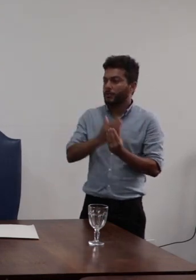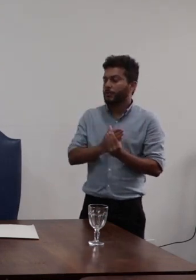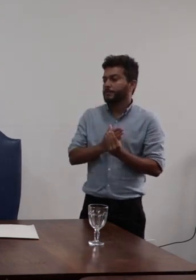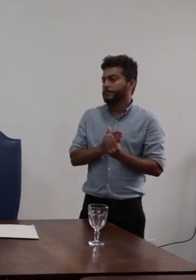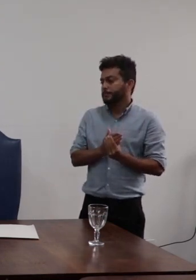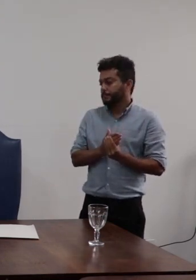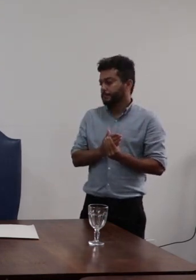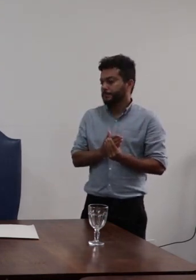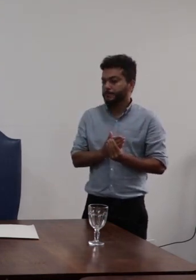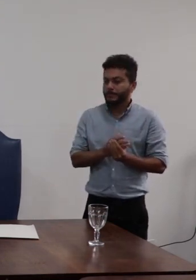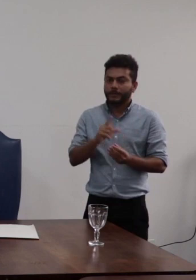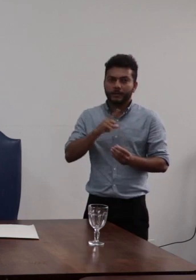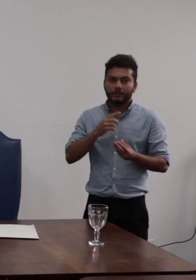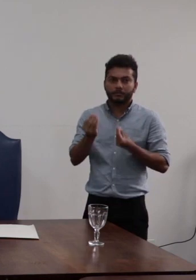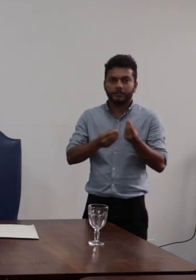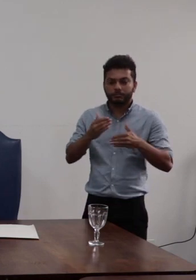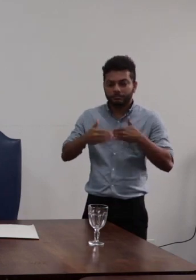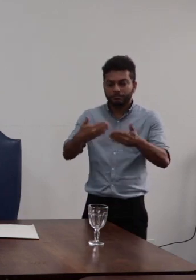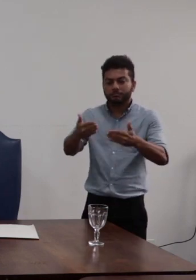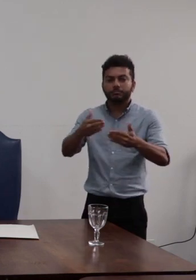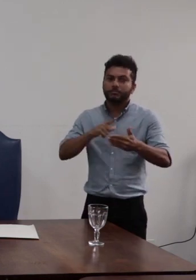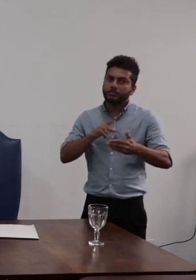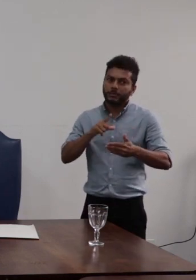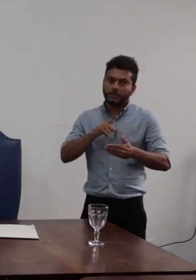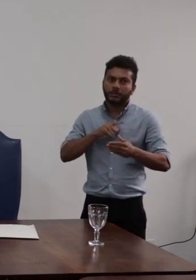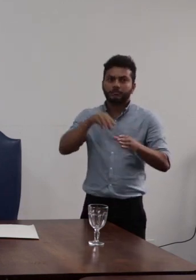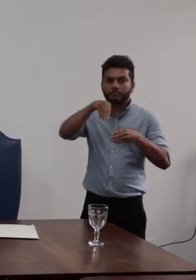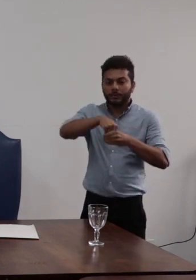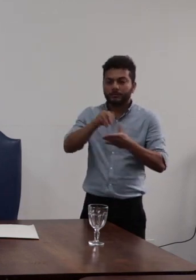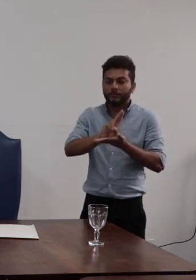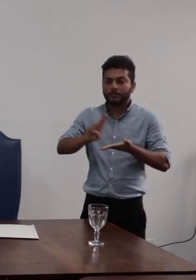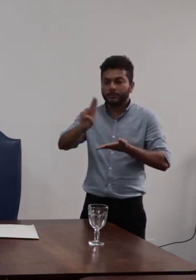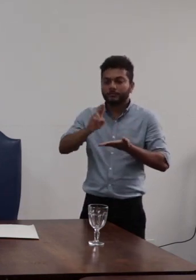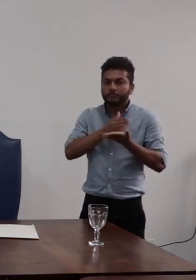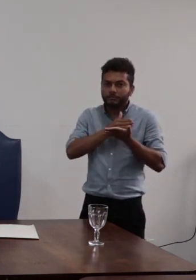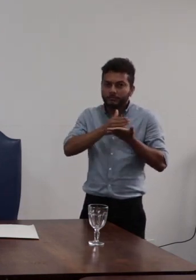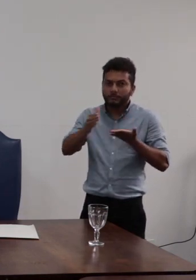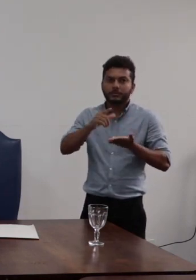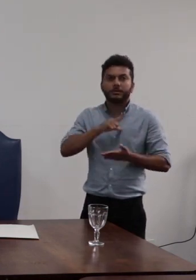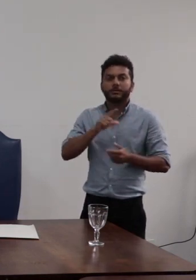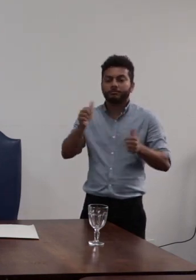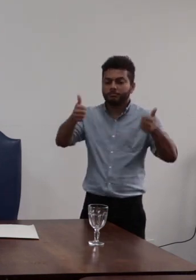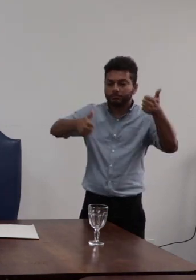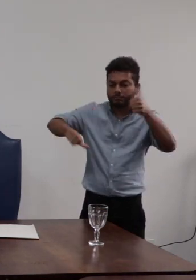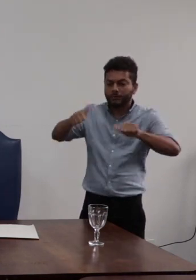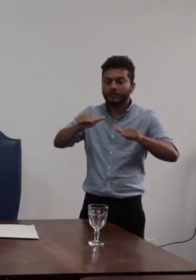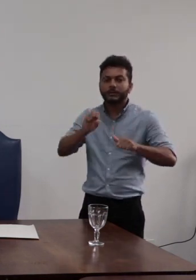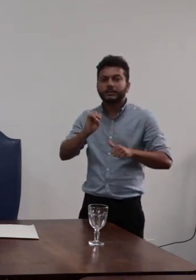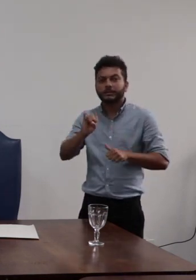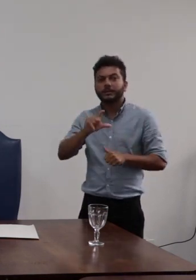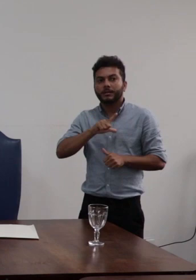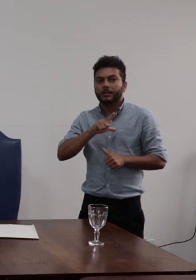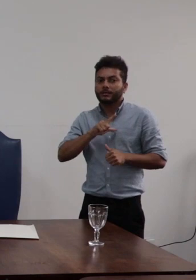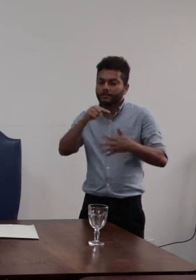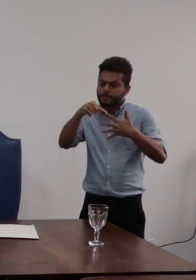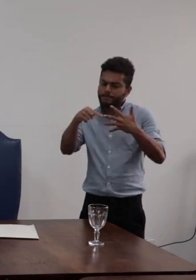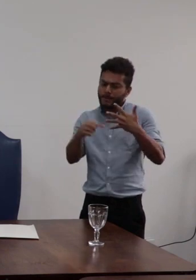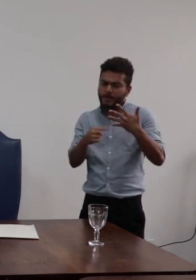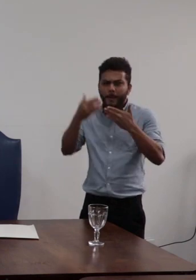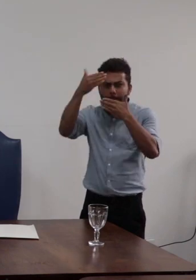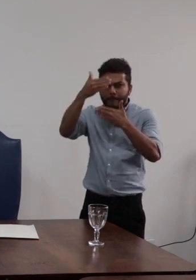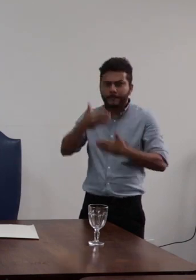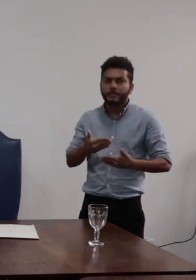a tramitação de praxe na universidade então inicialmente foi avaliada a existência de elementos que